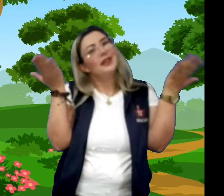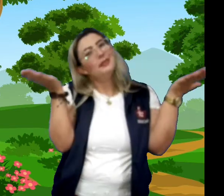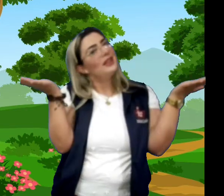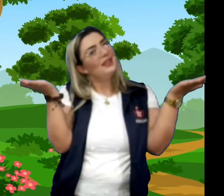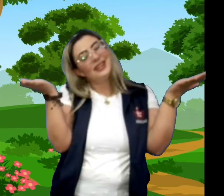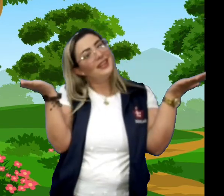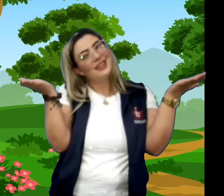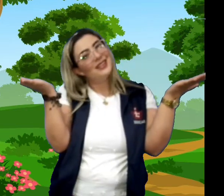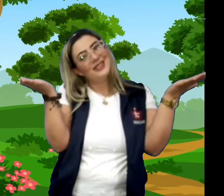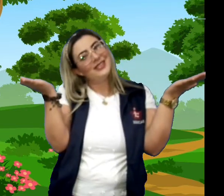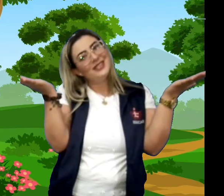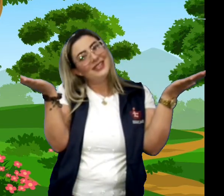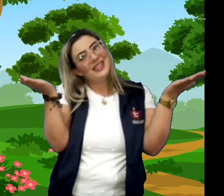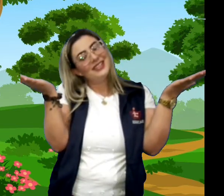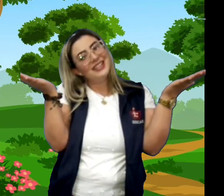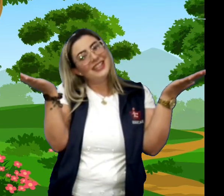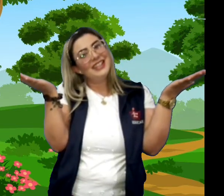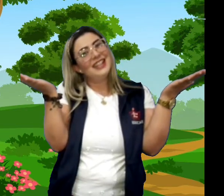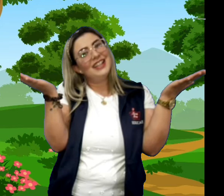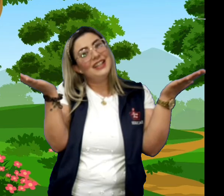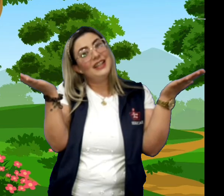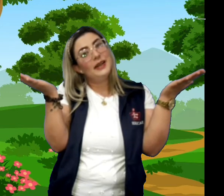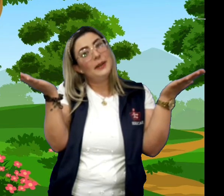perigo não tinha ali